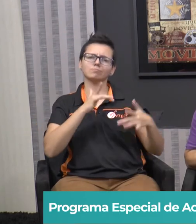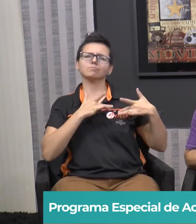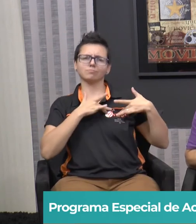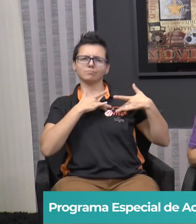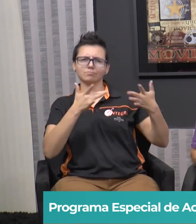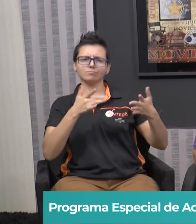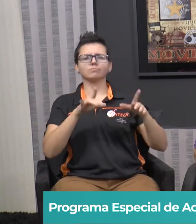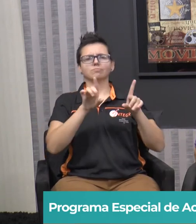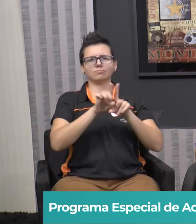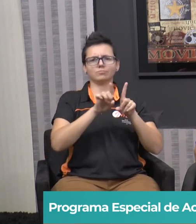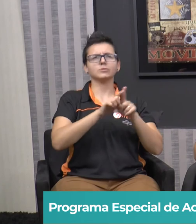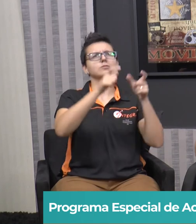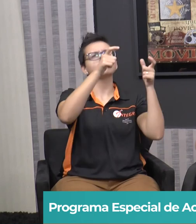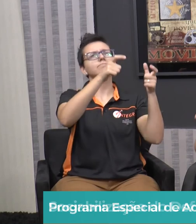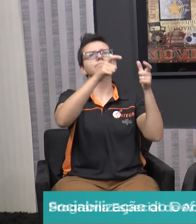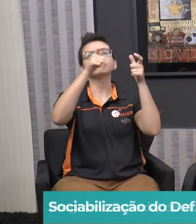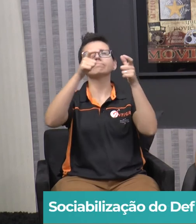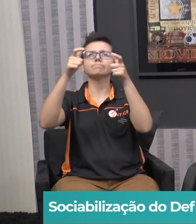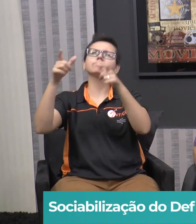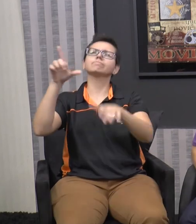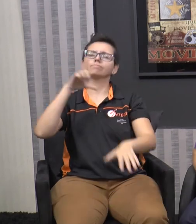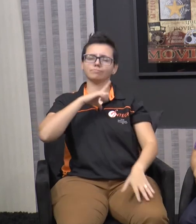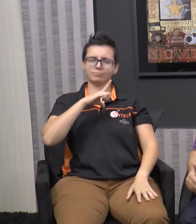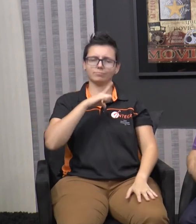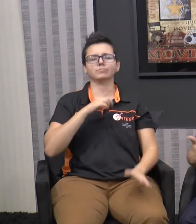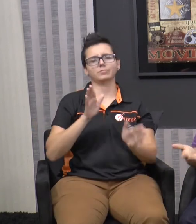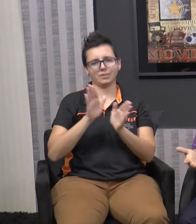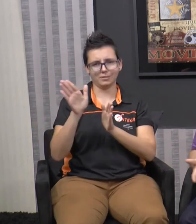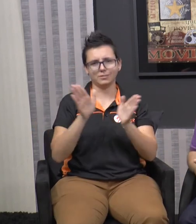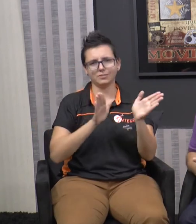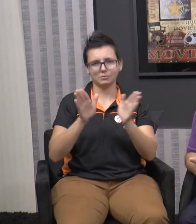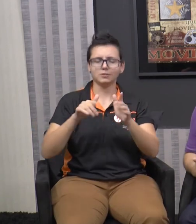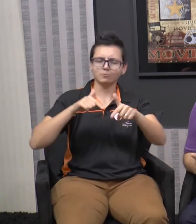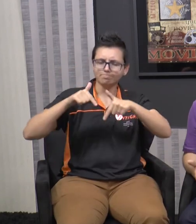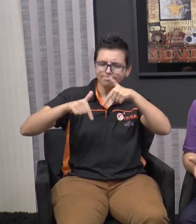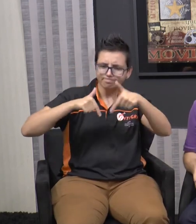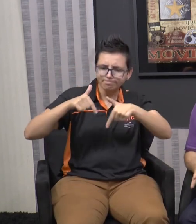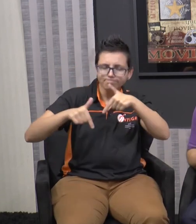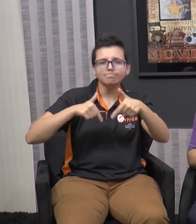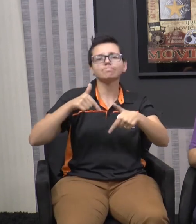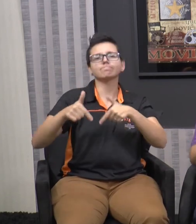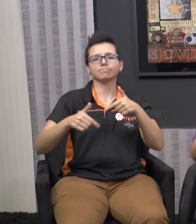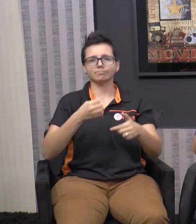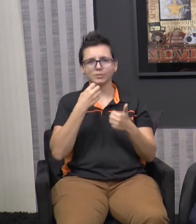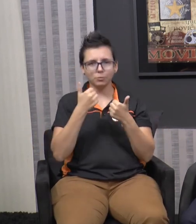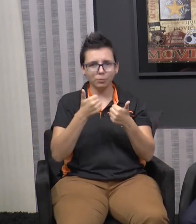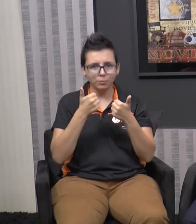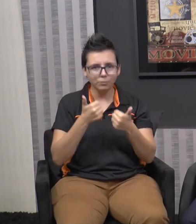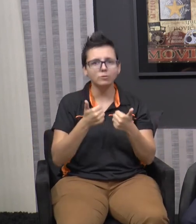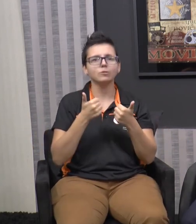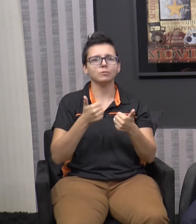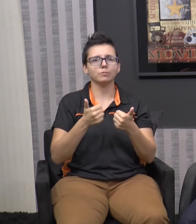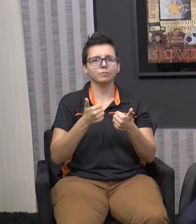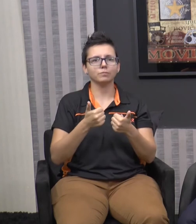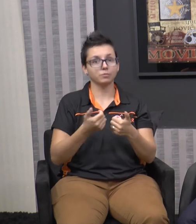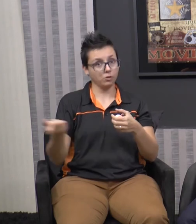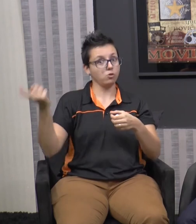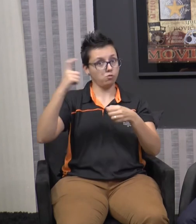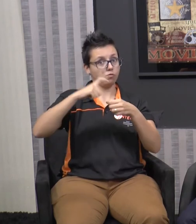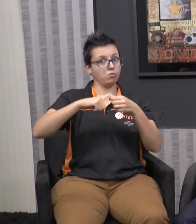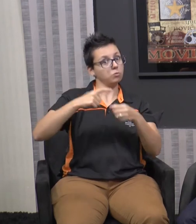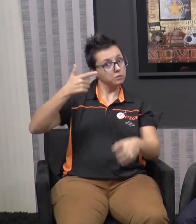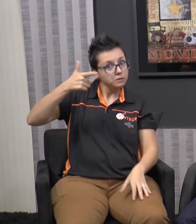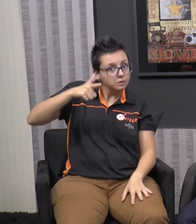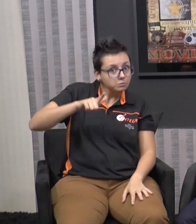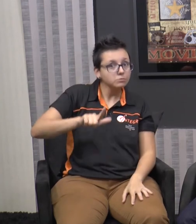E a gente sabe que em todos os lugares sempre vai ter alguém fazendo esse trabalho de assistencialismo, tá bom? O Visita Record vai voltar daqui a pouco e eu vou